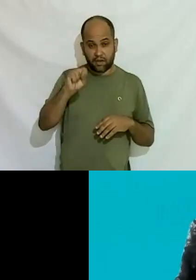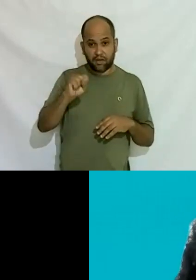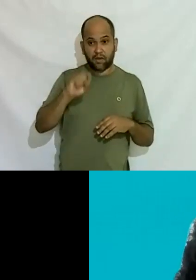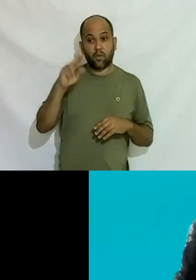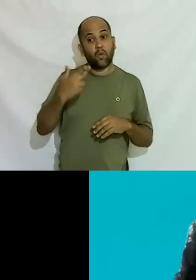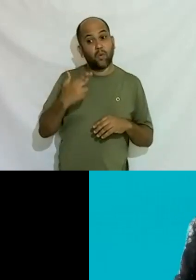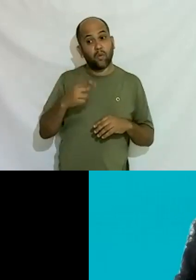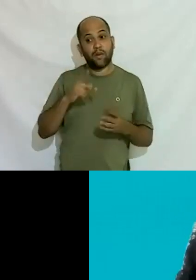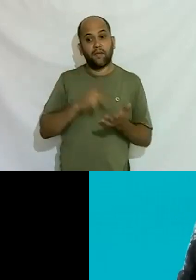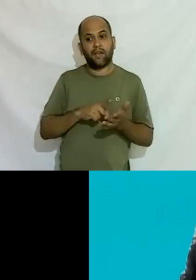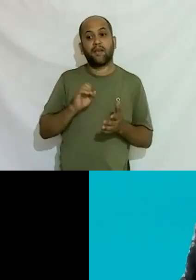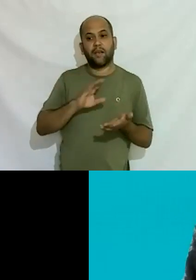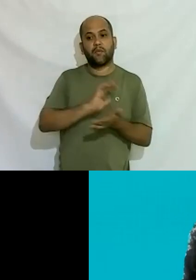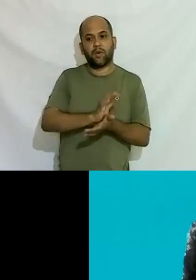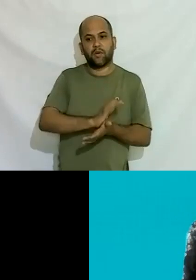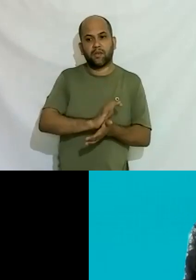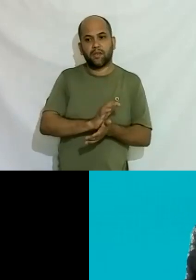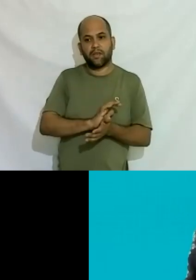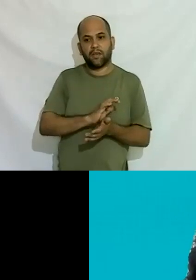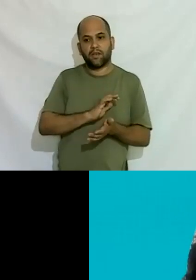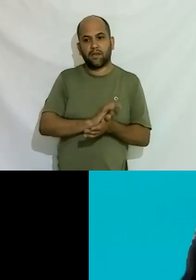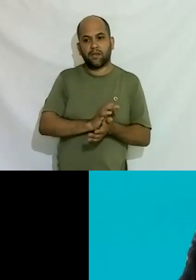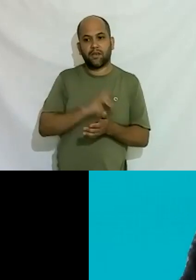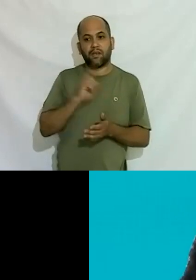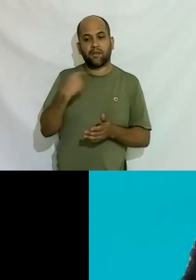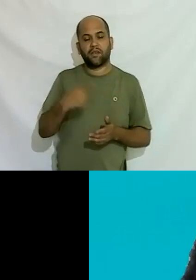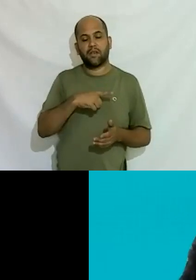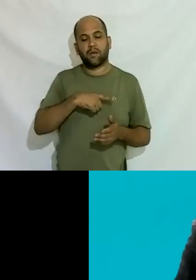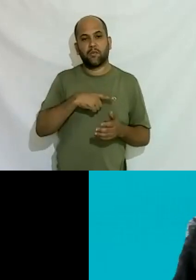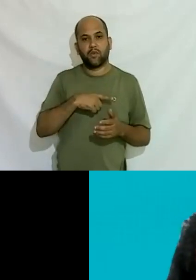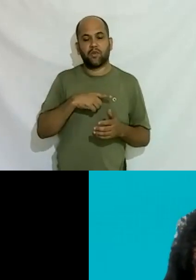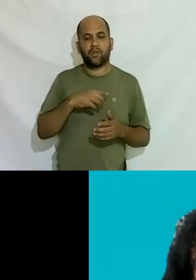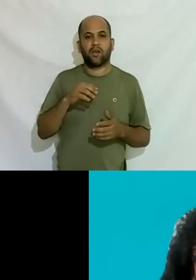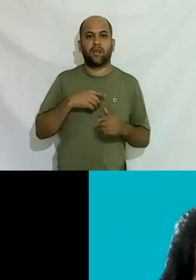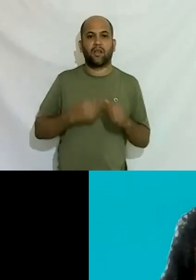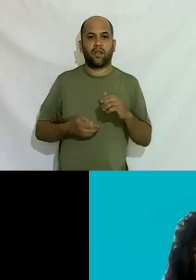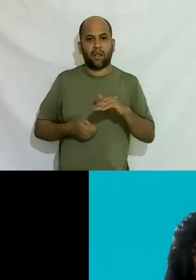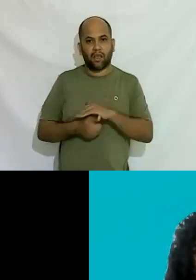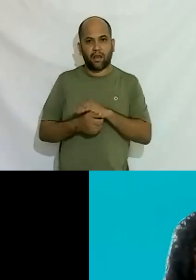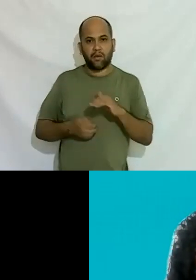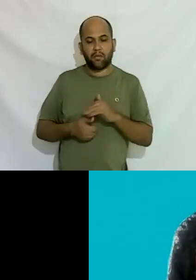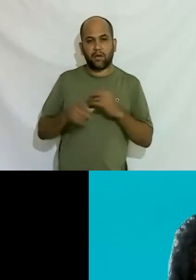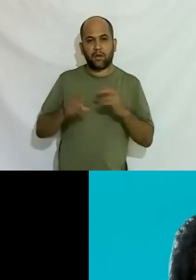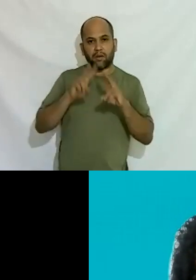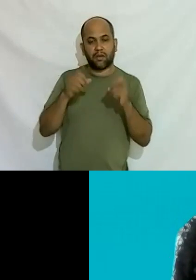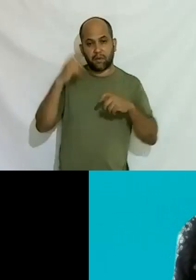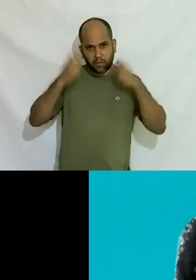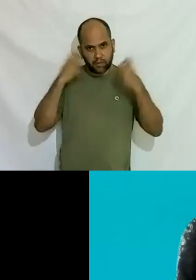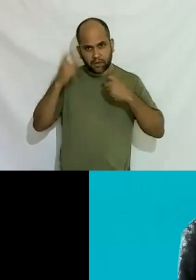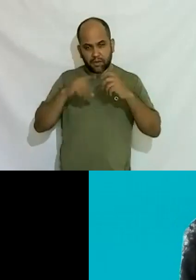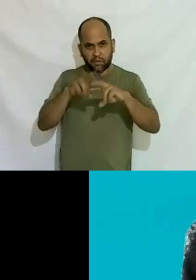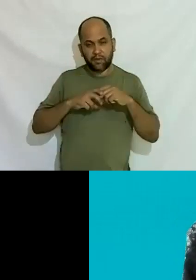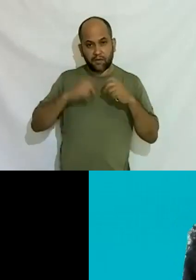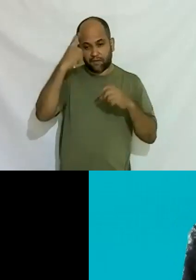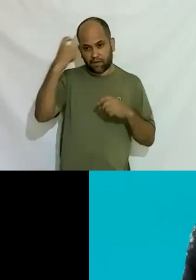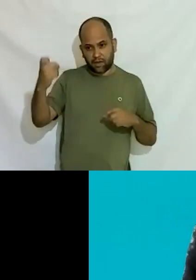verdade isso é um preconceito e a gente está envelopando esse preconceito com o argumento da preocupação por conta da violência porque a gente